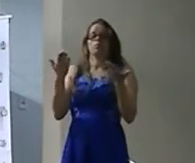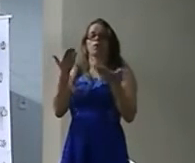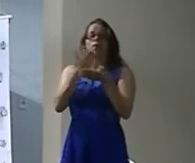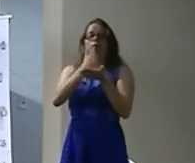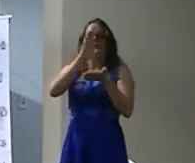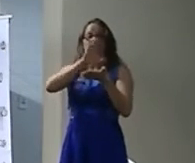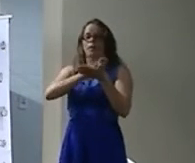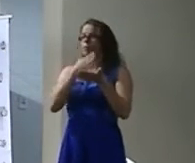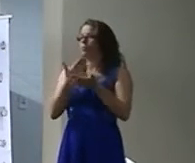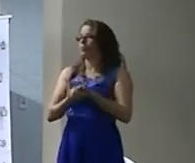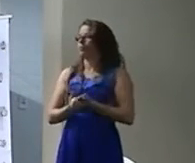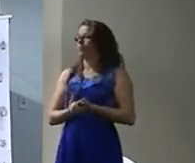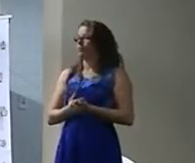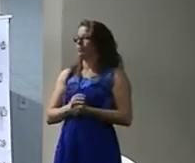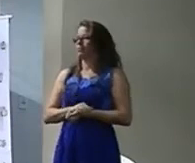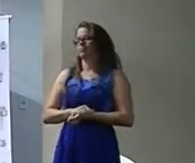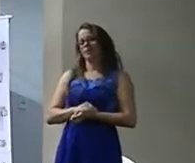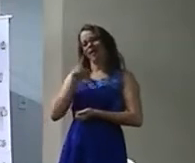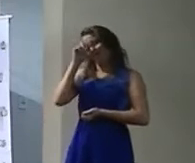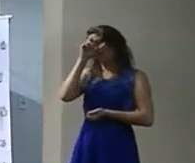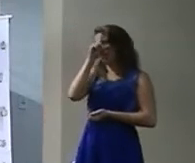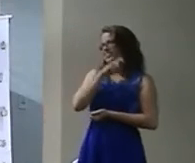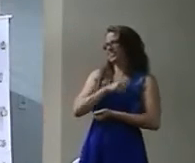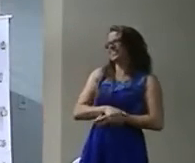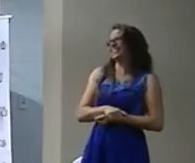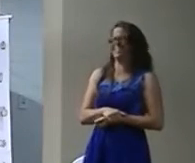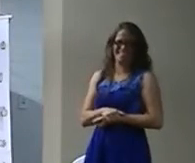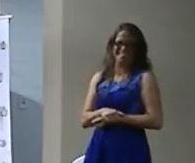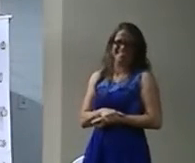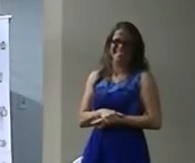Fala aí Até a esclerosa Fica difícil Isso